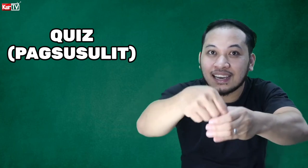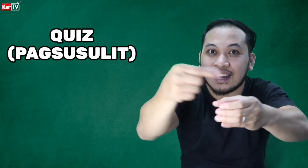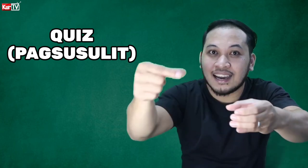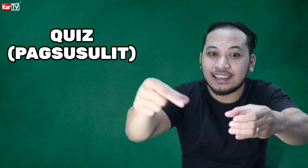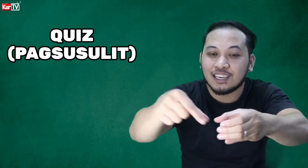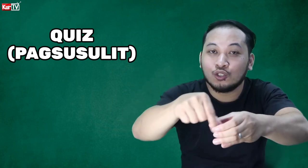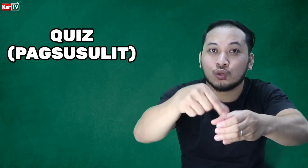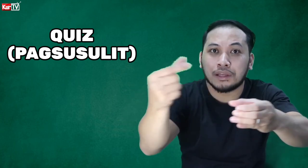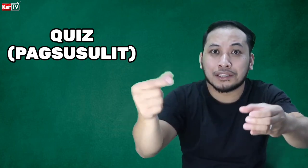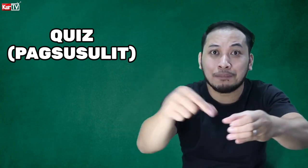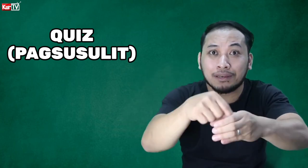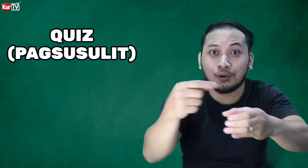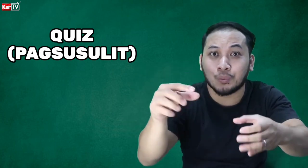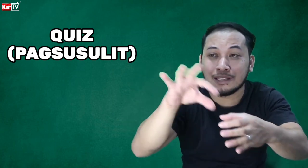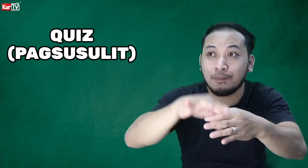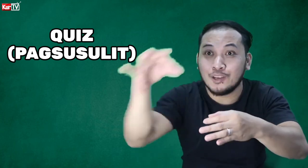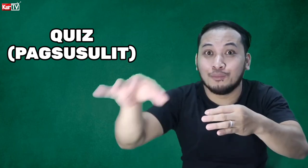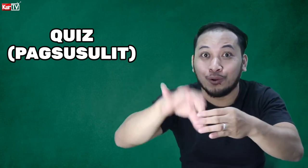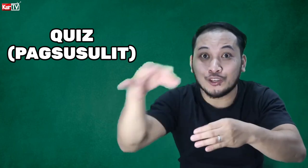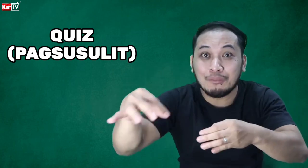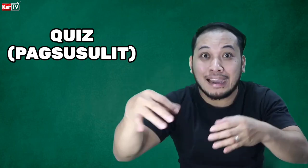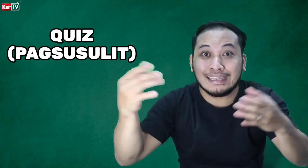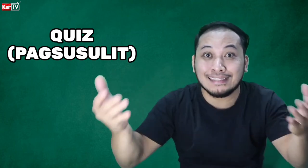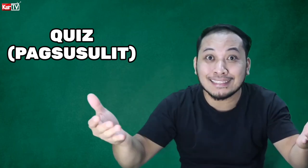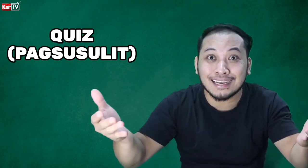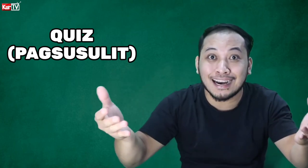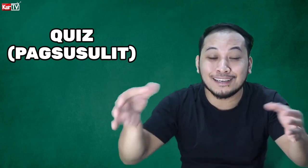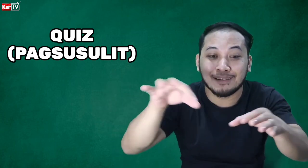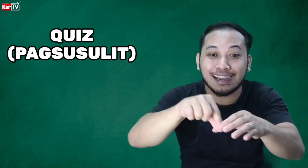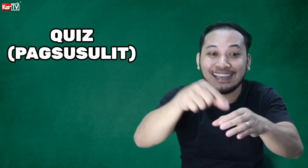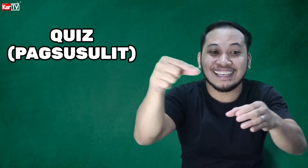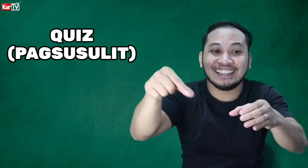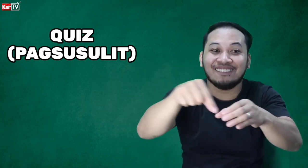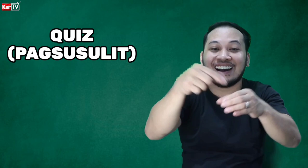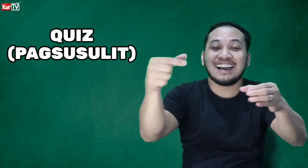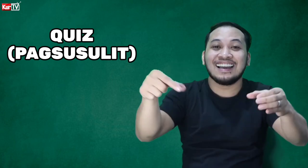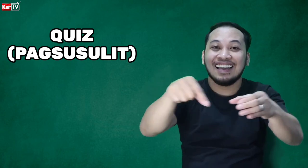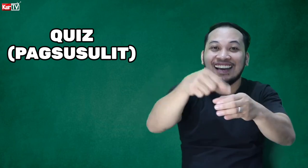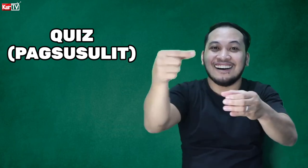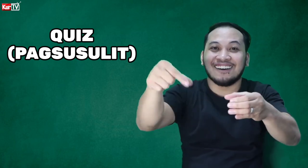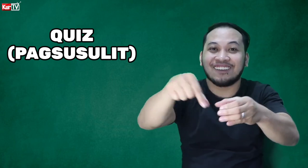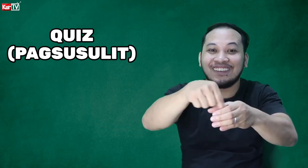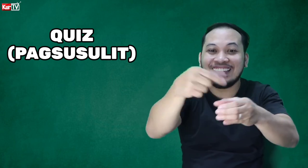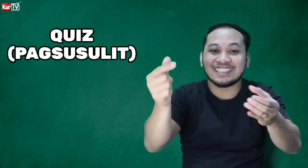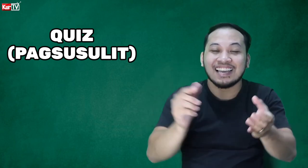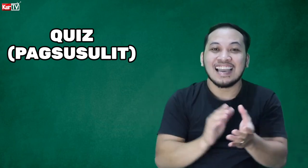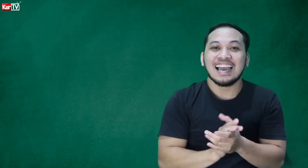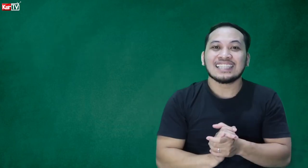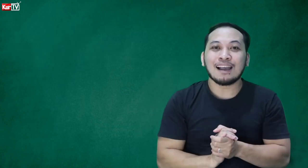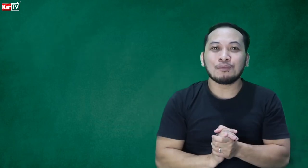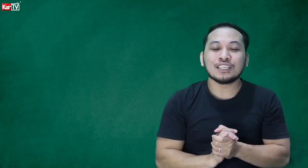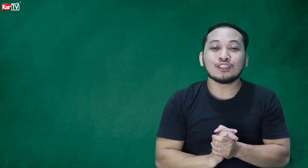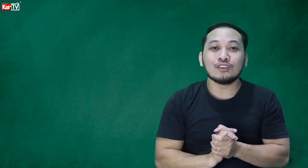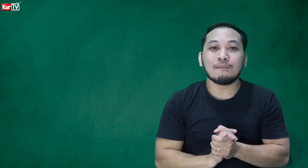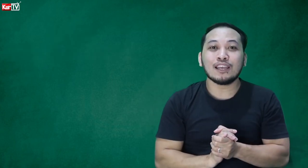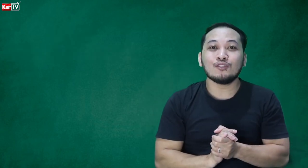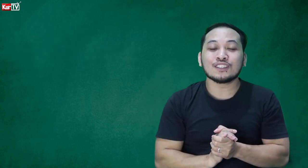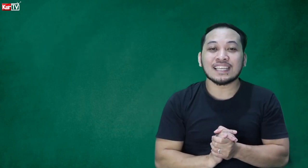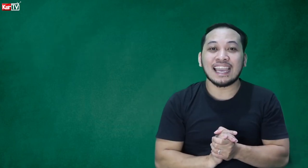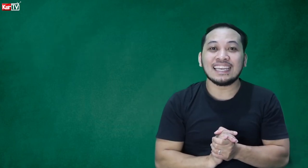Ayan. Usually kasi pag nag-quiz diba binubunod yun mga index card mga ganyan. Diba? O quiz. Tapos ito naman yung sign